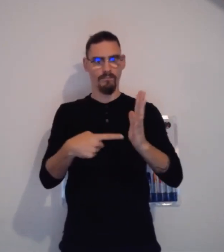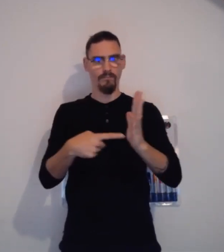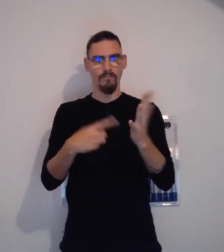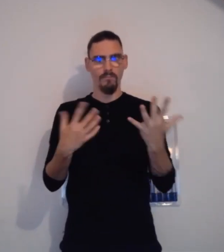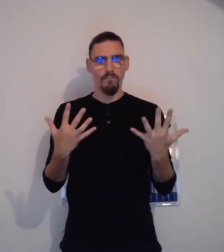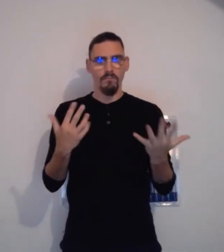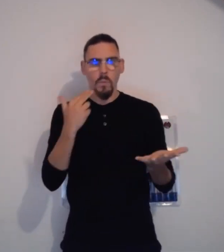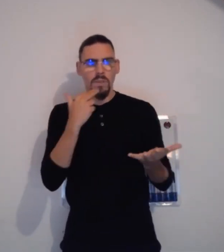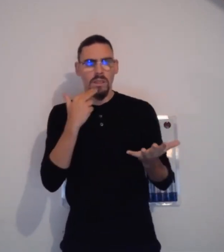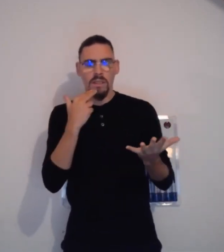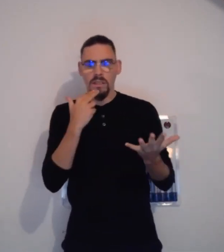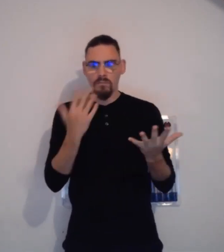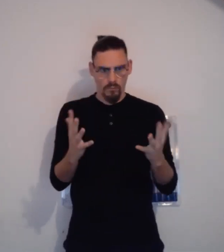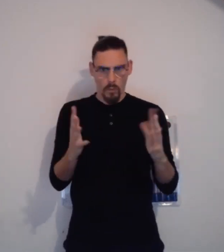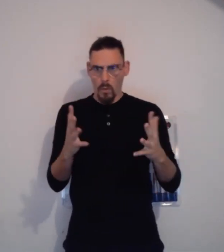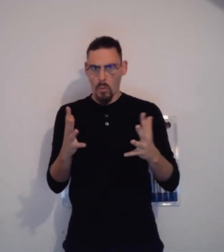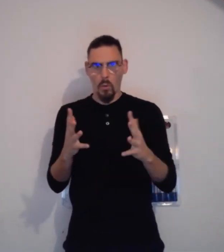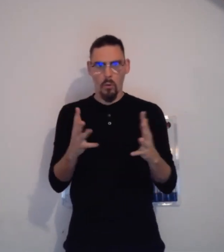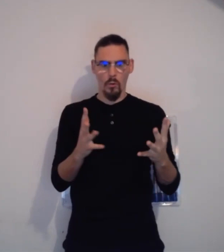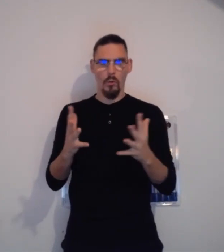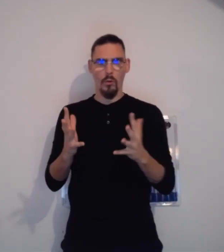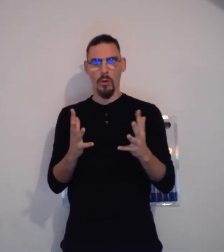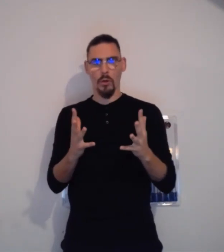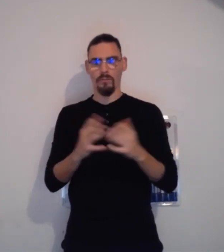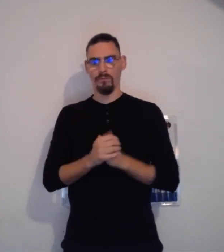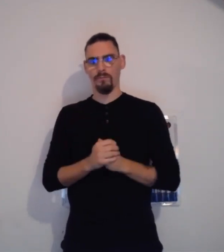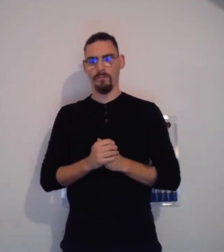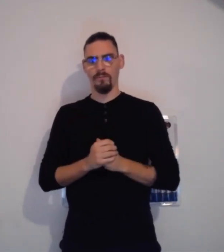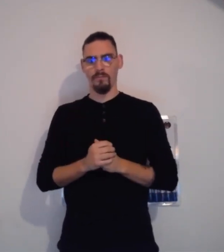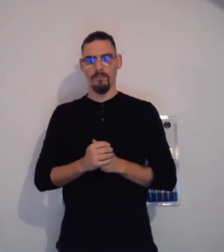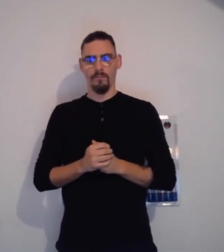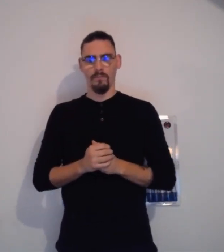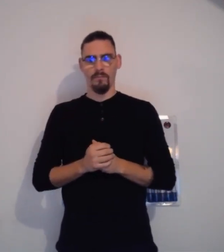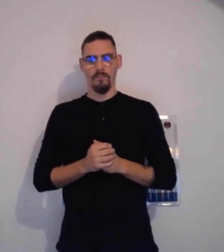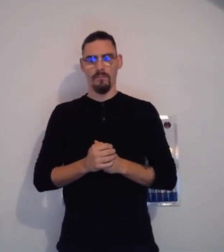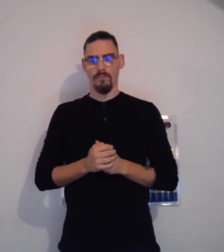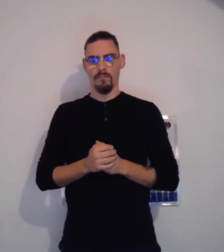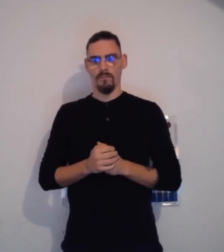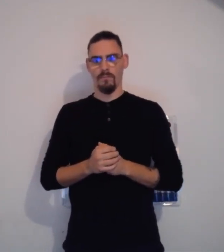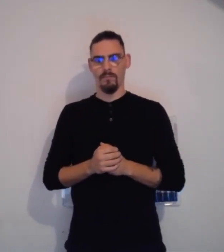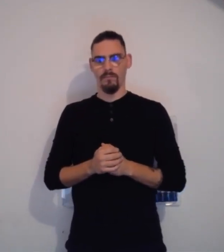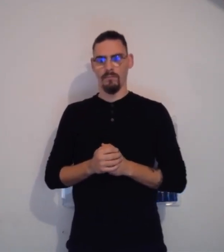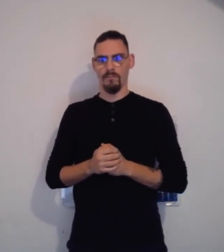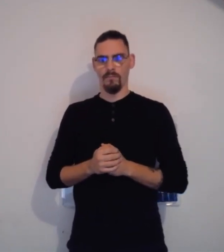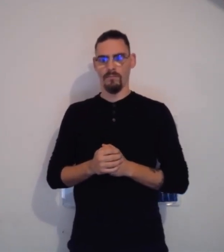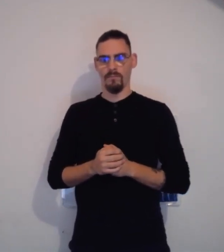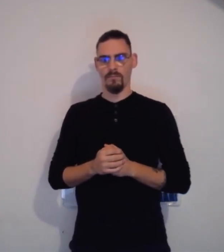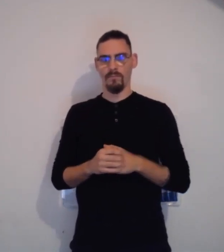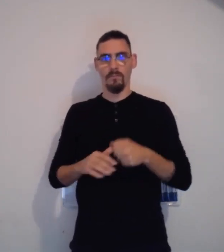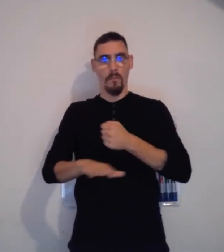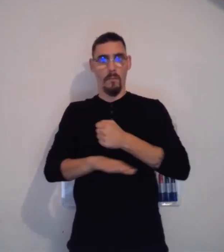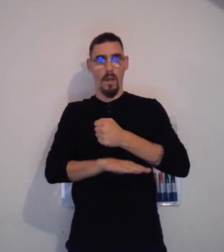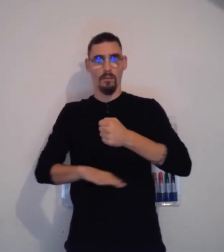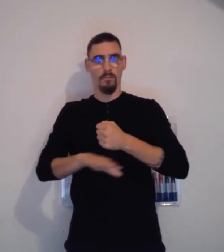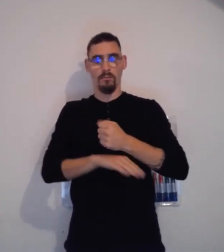Alors, la langue des signes, déjà, tout d'abord, on peut se dire, mais comment est-ce que ça s'utilise ?